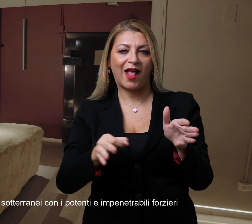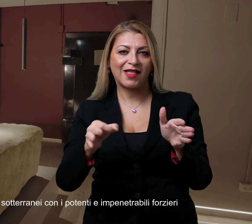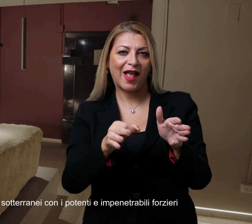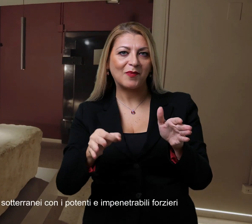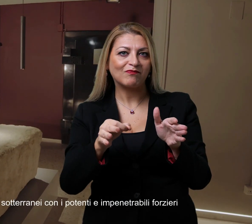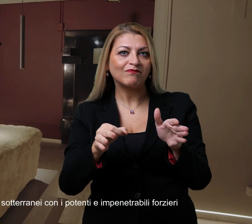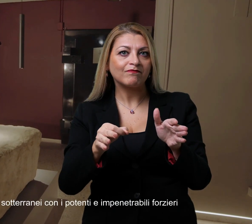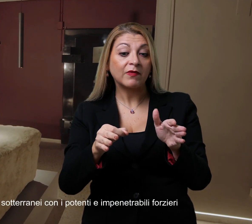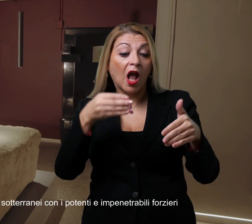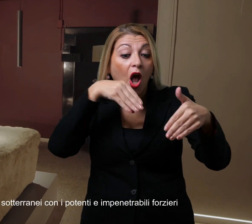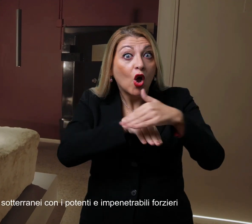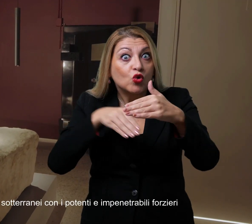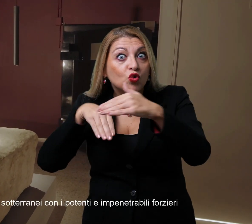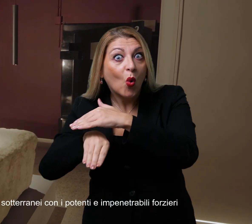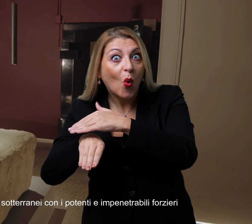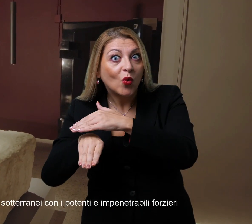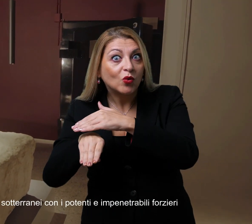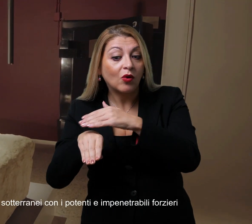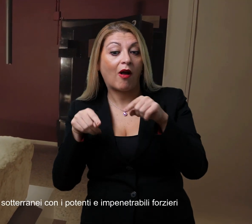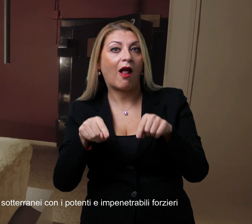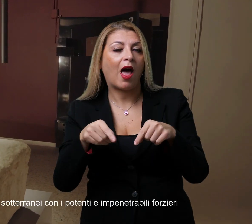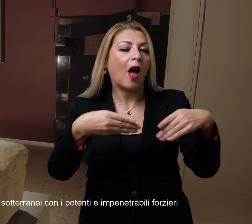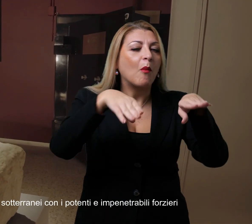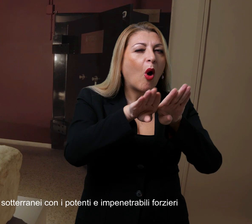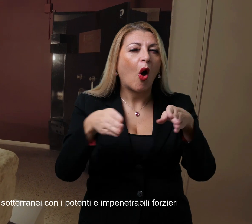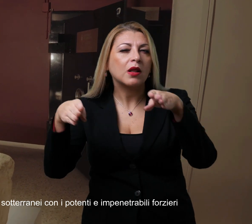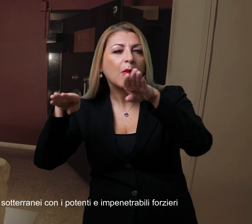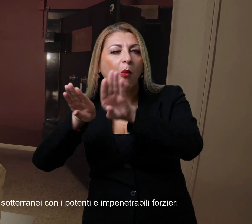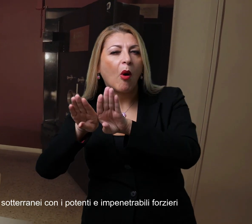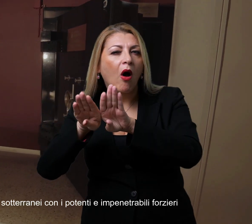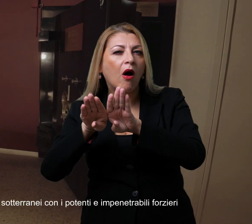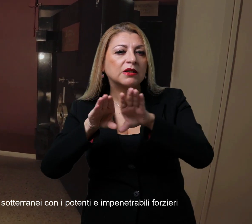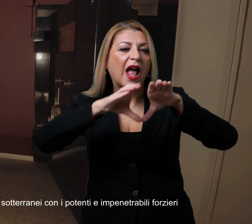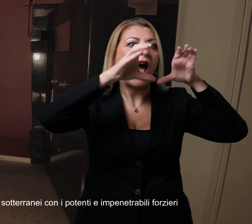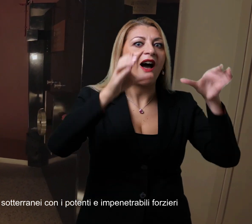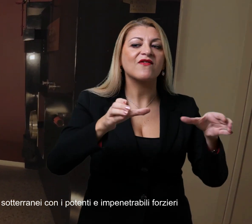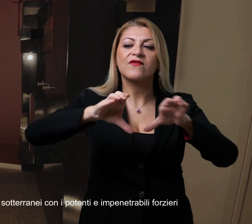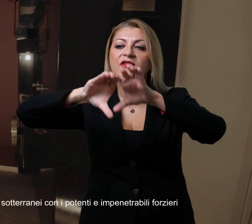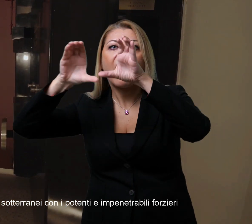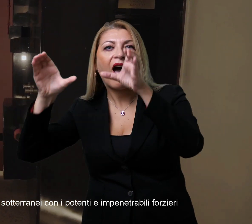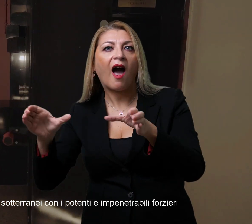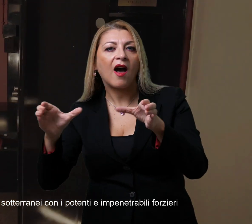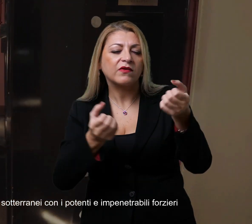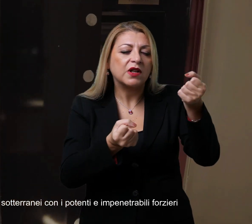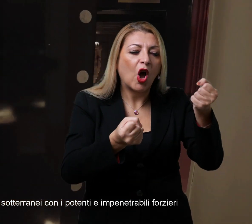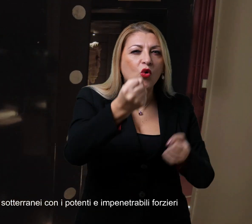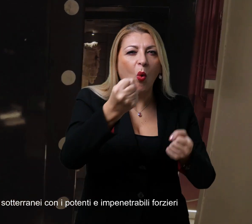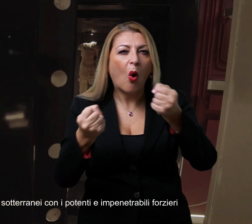nei suggestivi sotterranei con i potenti e impenetrabili forzieri